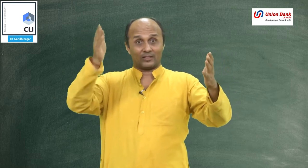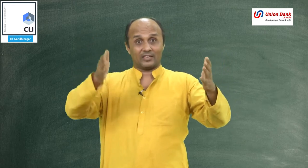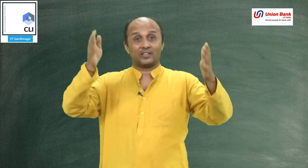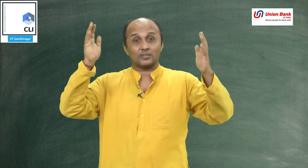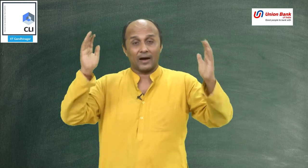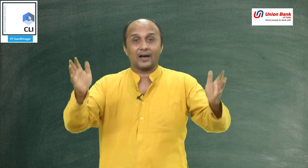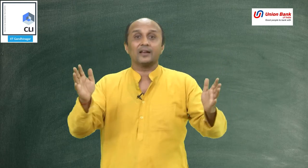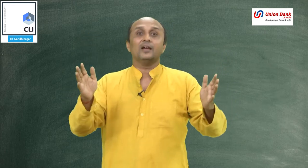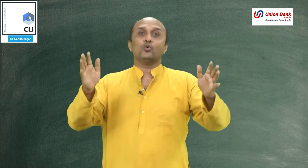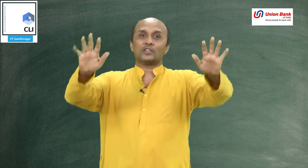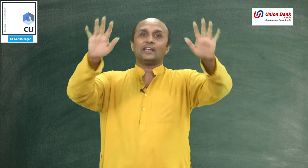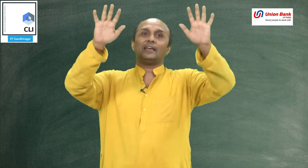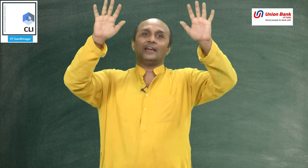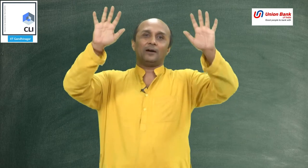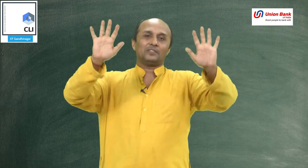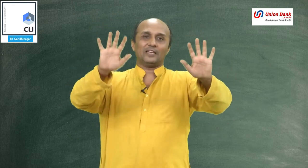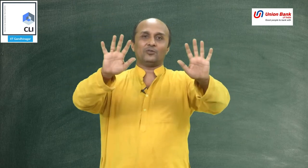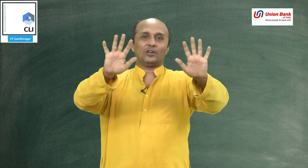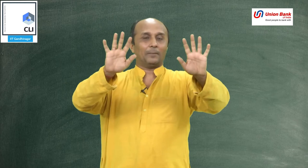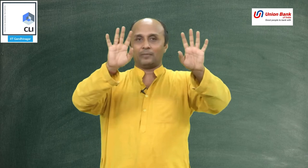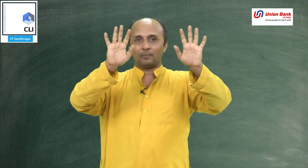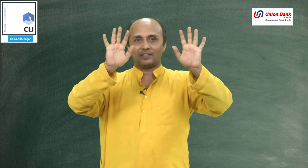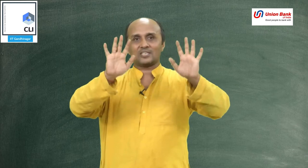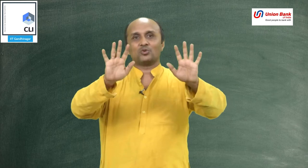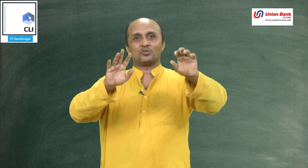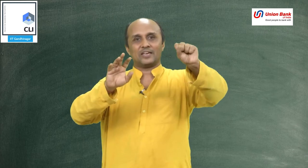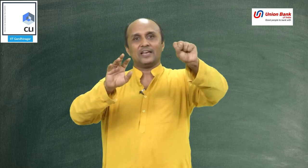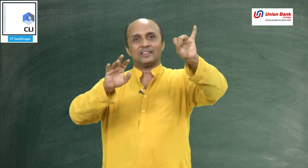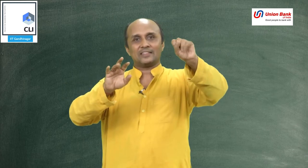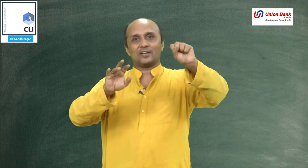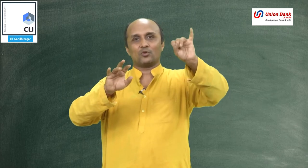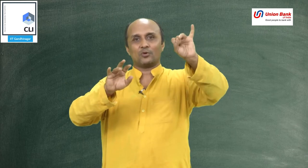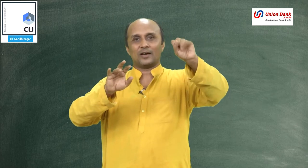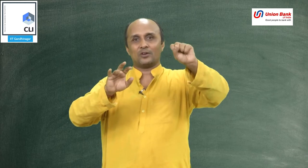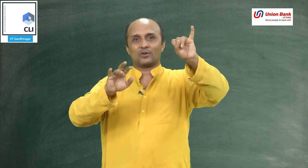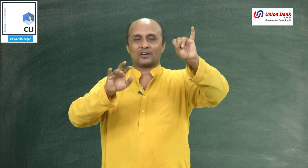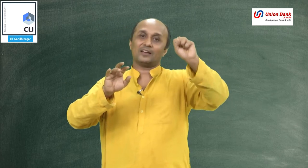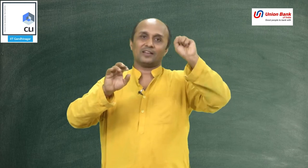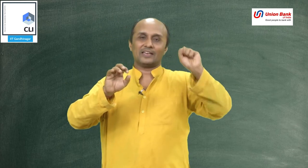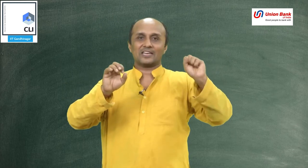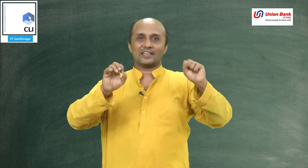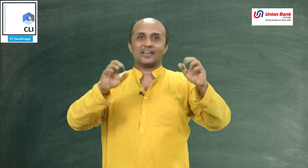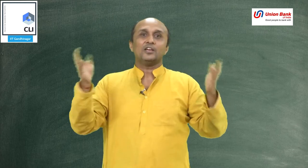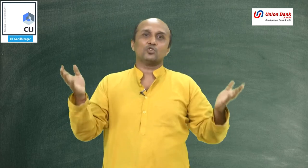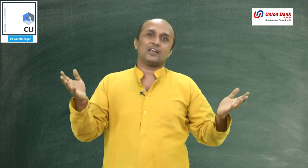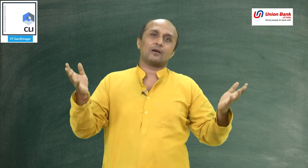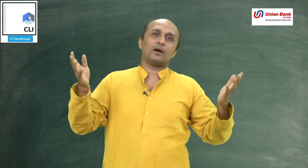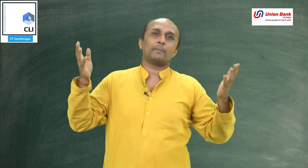3, 10 बार उतनी हम अपनी 10 उंगलियों से 3 तरीकों को, हर उंगली को रखकर गिन सकते हैं जो की लगबग 50